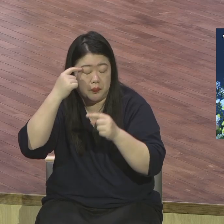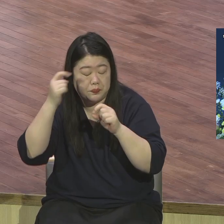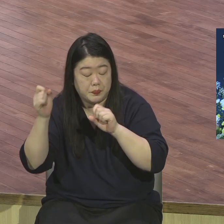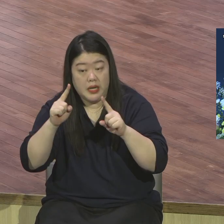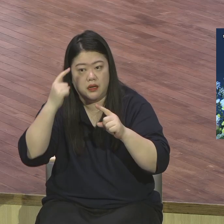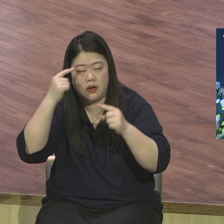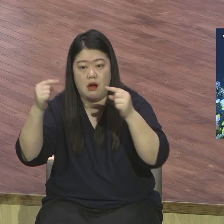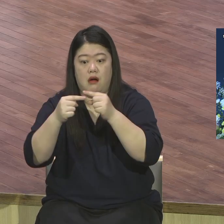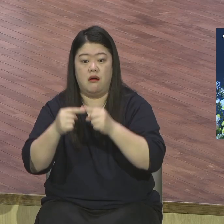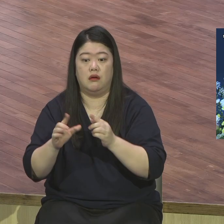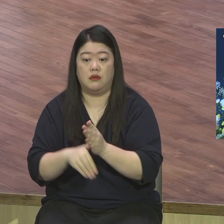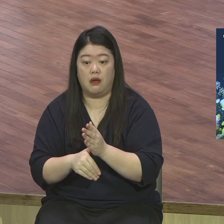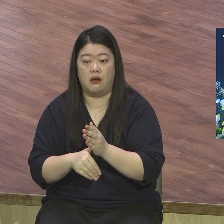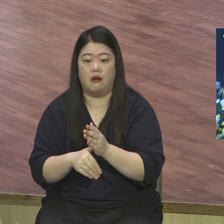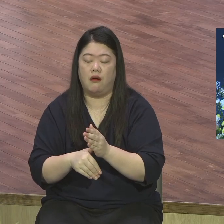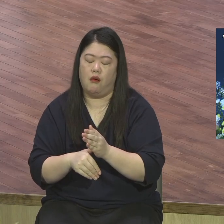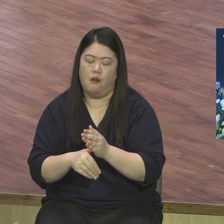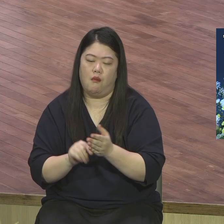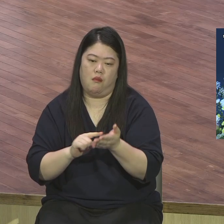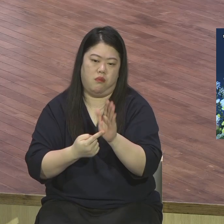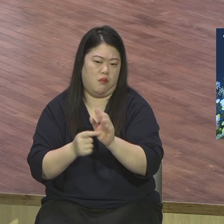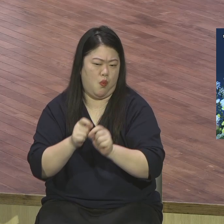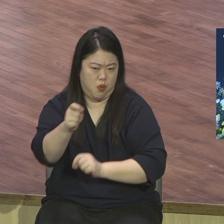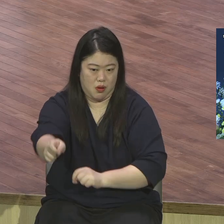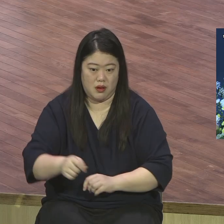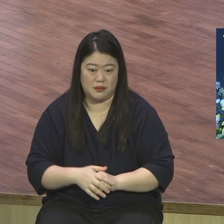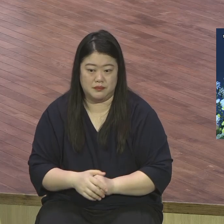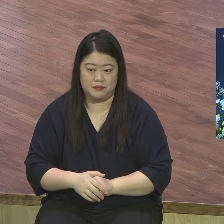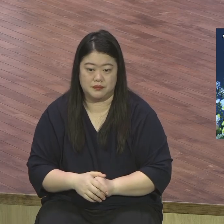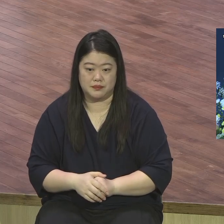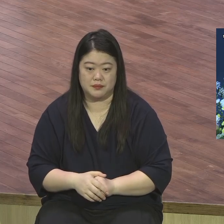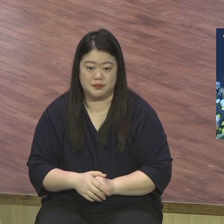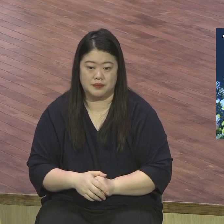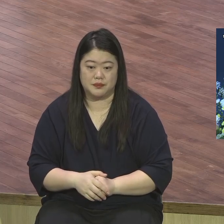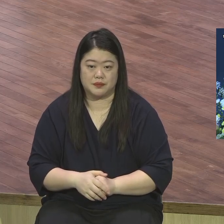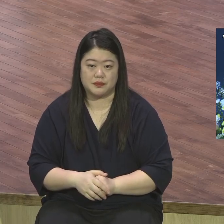천사들과 함께 오리니 그때 각 사람이 행한 대로 갚아주리라